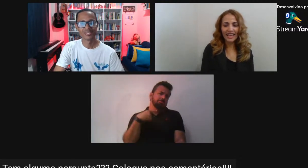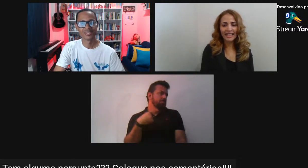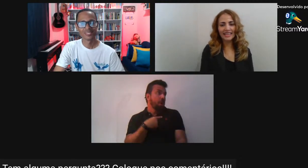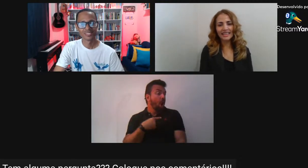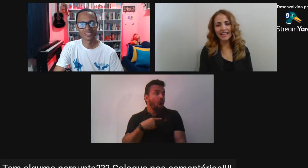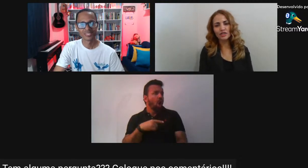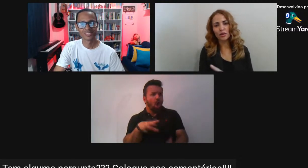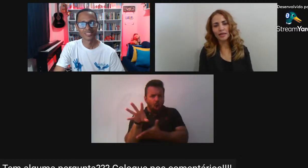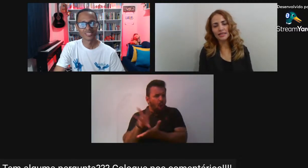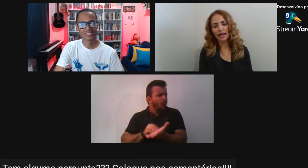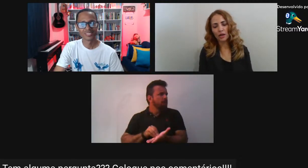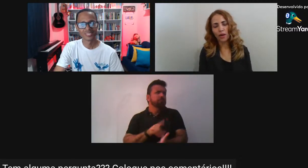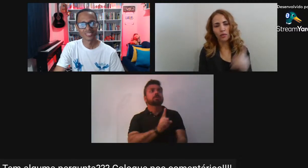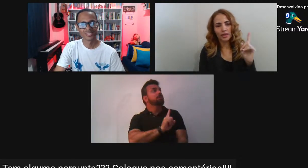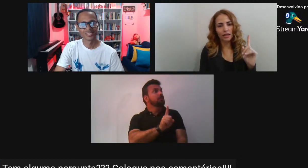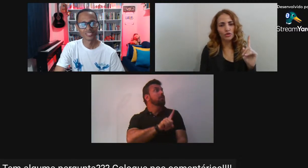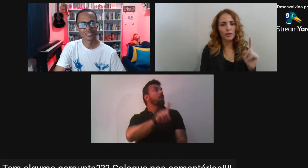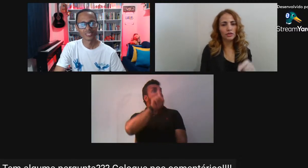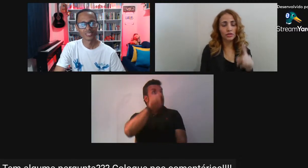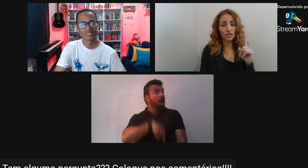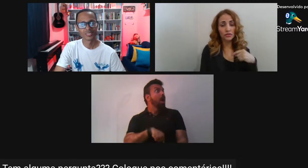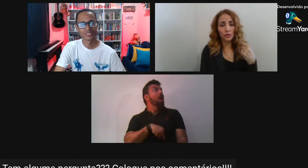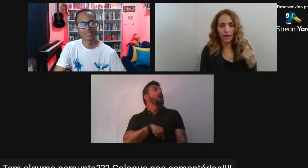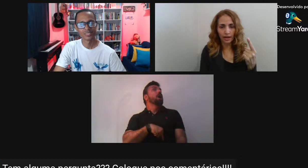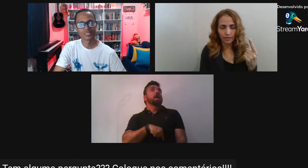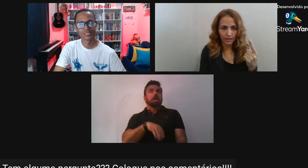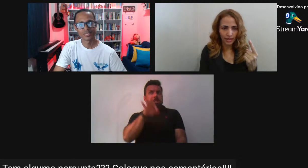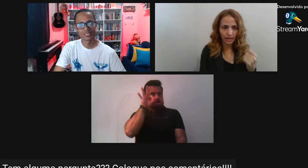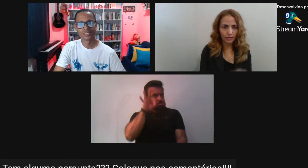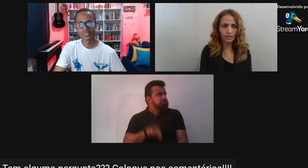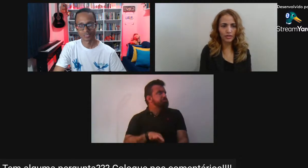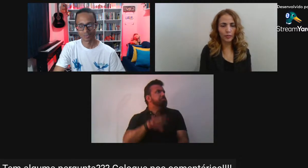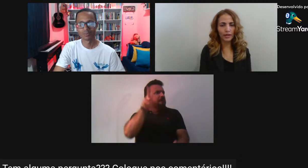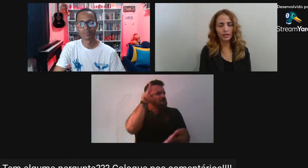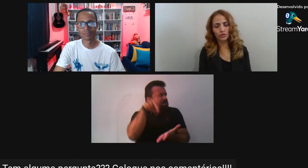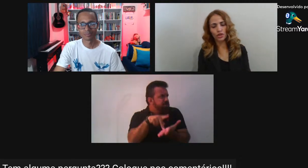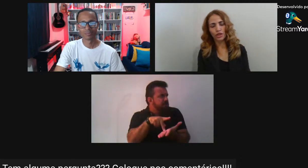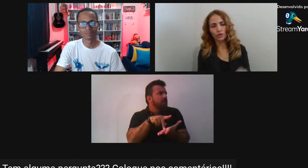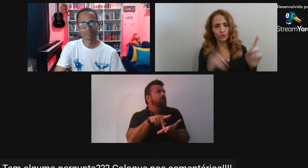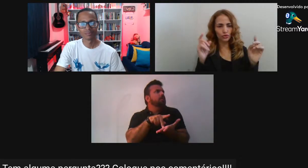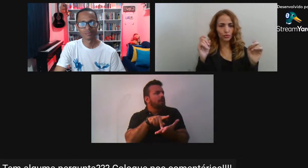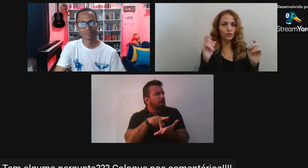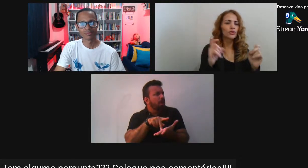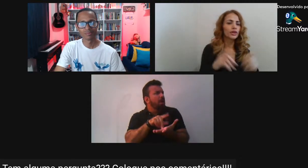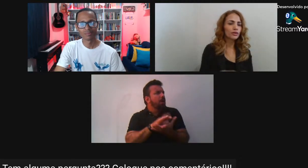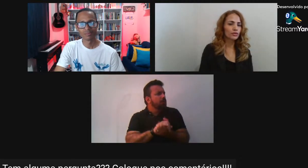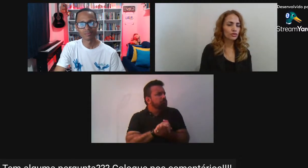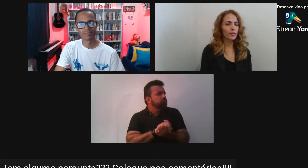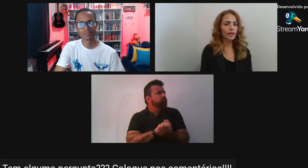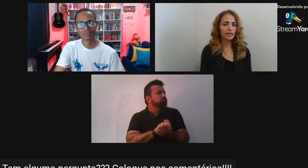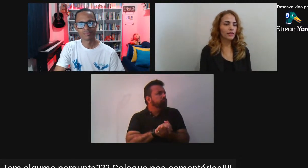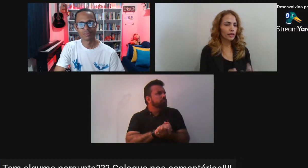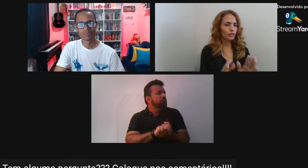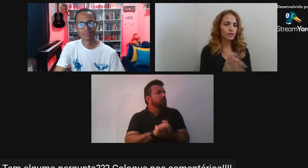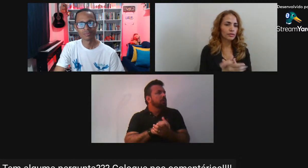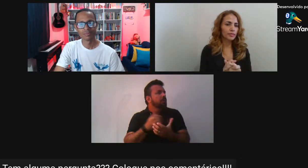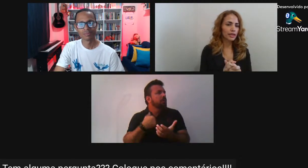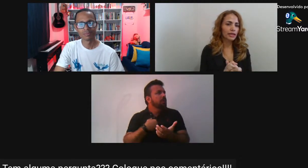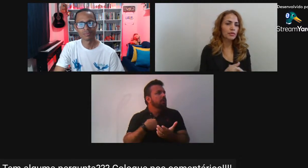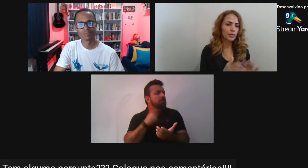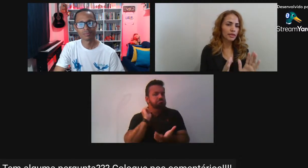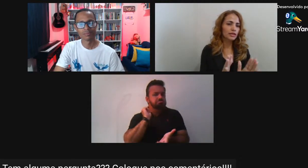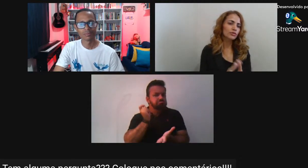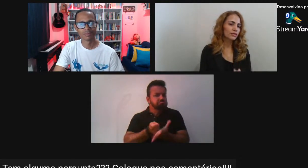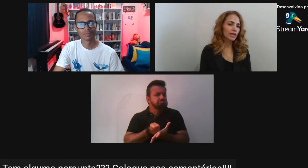E eles começaram A aumentar os preços E divulgaram a ideia Inclusive Para que os ricos Os muito ricos Soubessem que não Nós